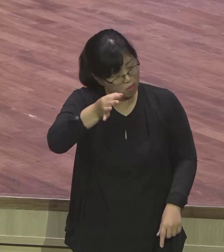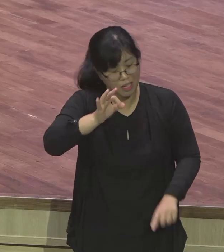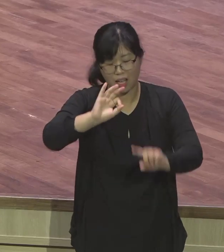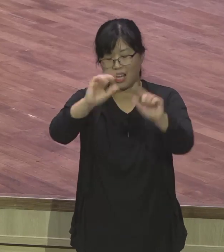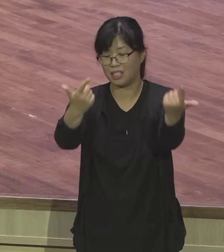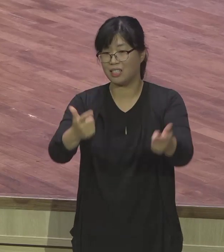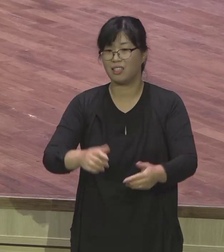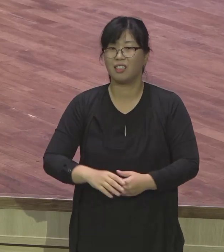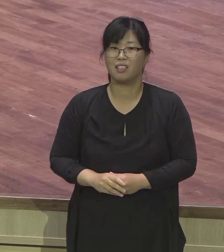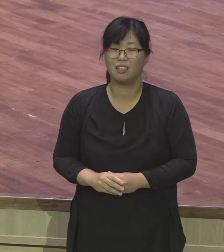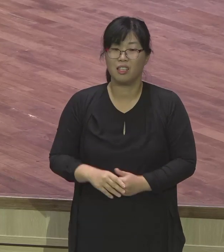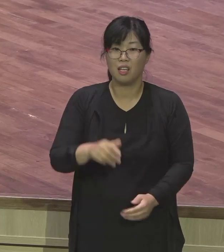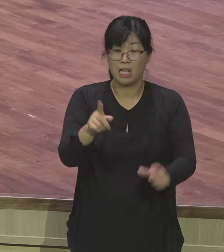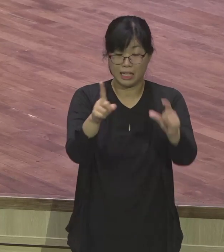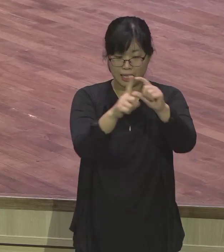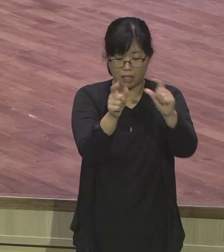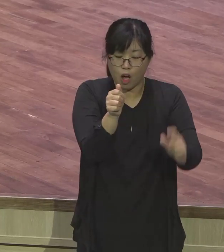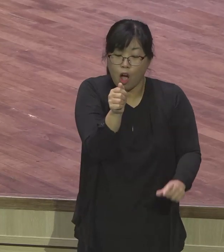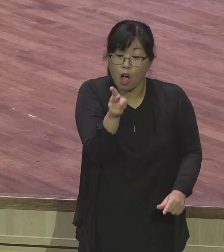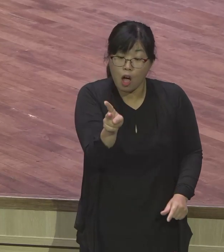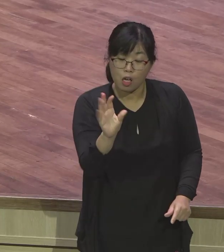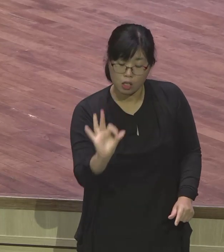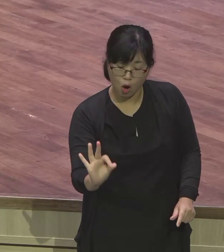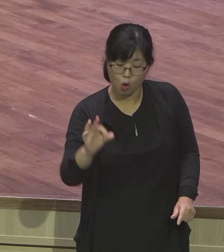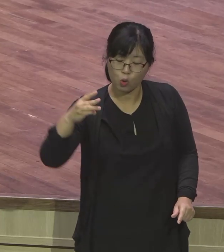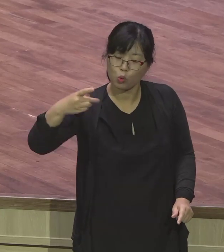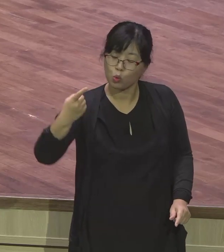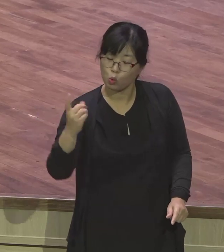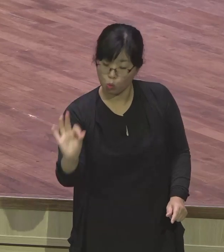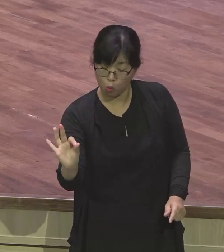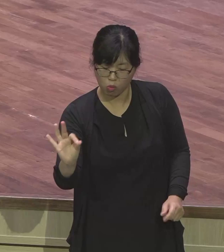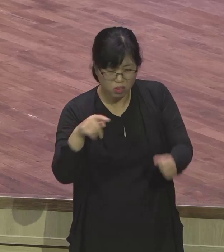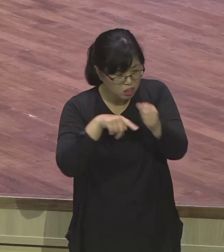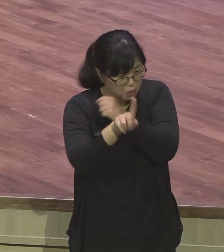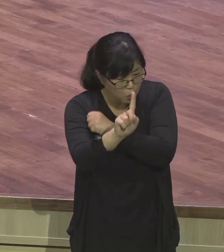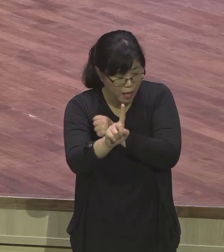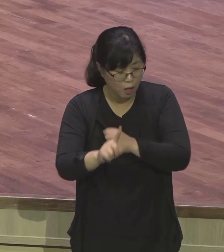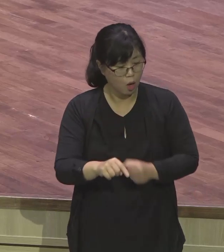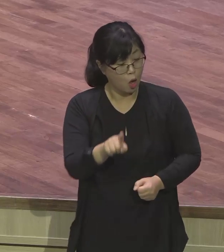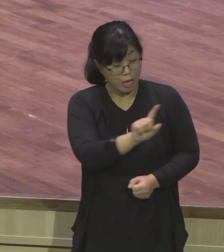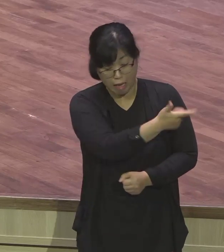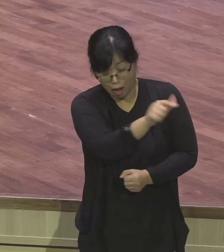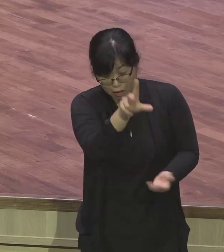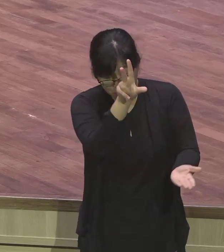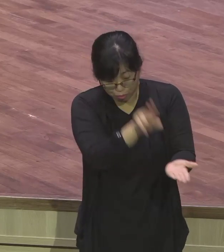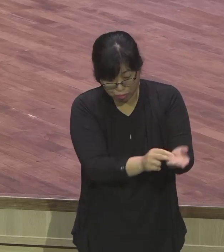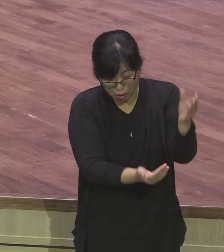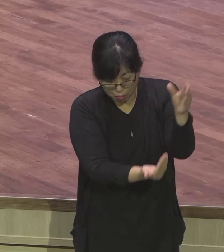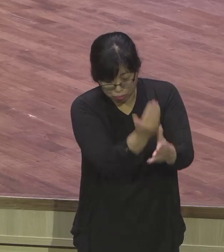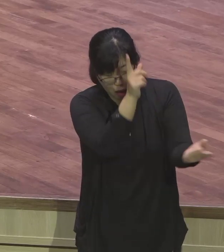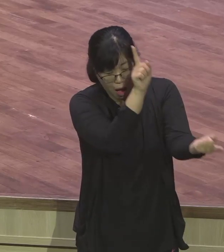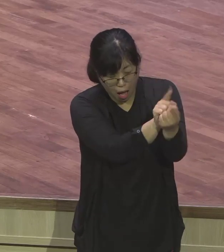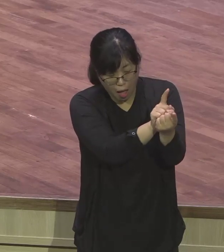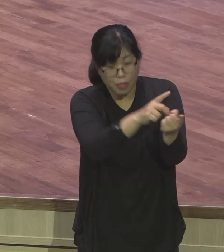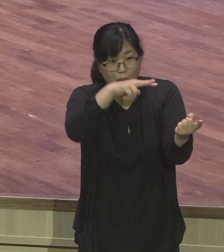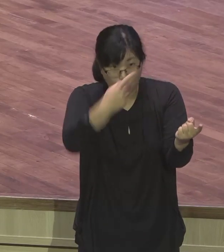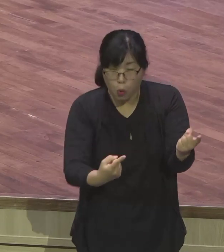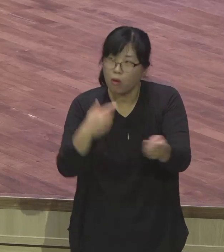문제 속에서도 중요합니다. 하나님과 함께하십니다. 이게 기회예요. 하나님과 지금 내가